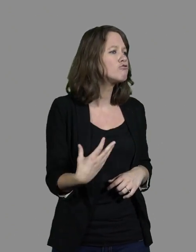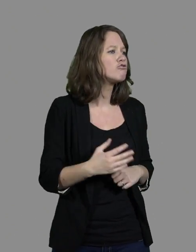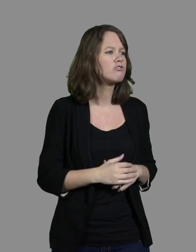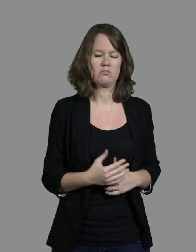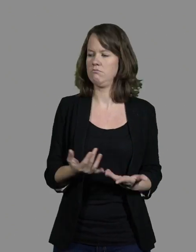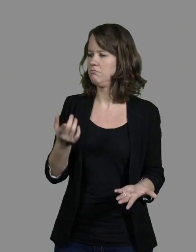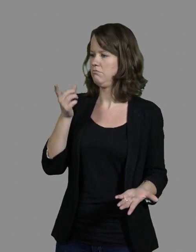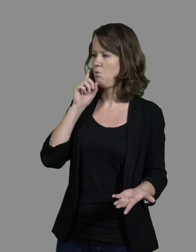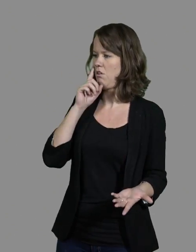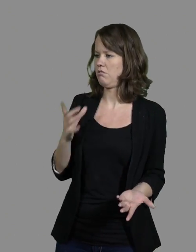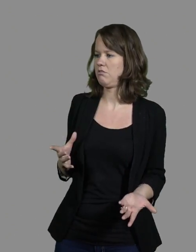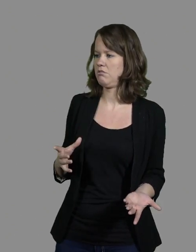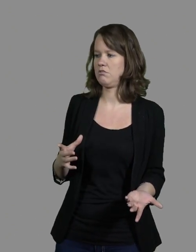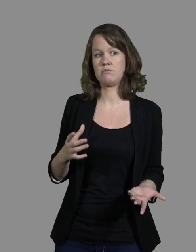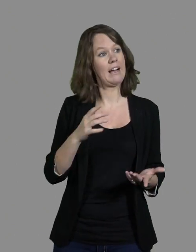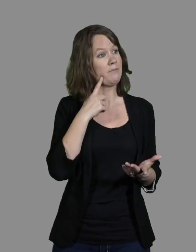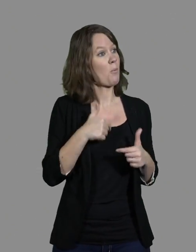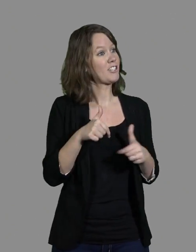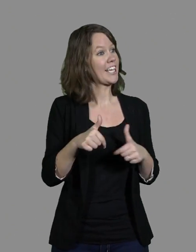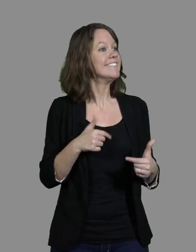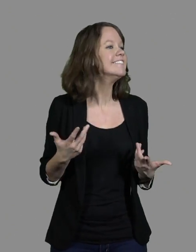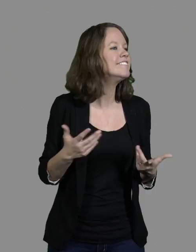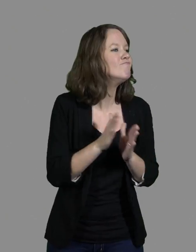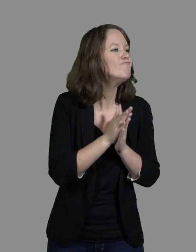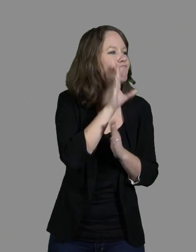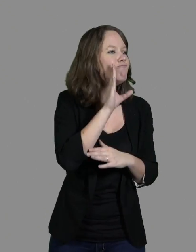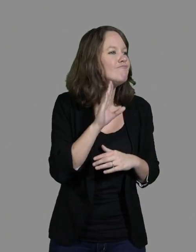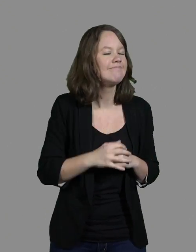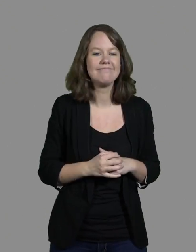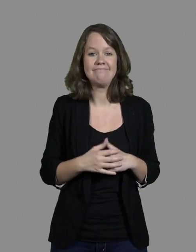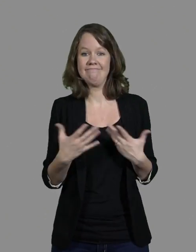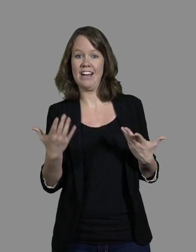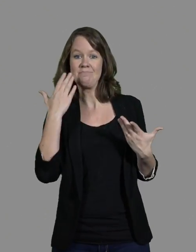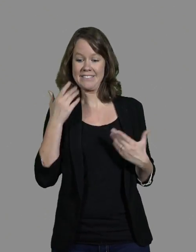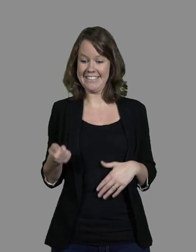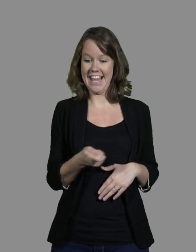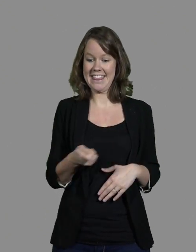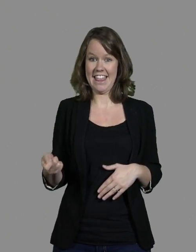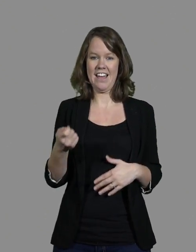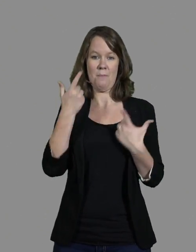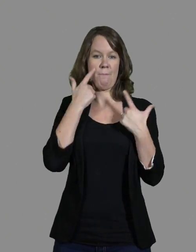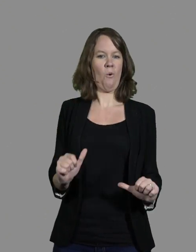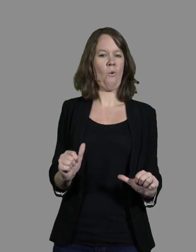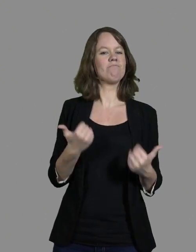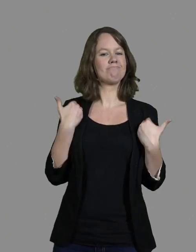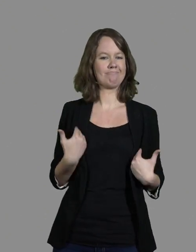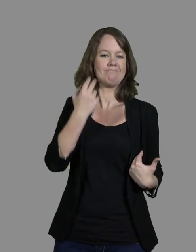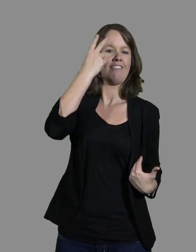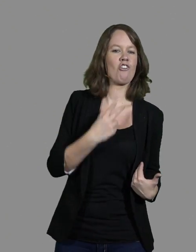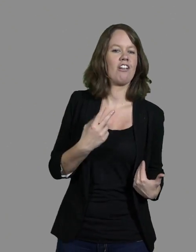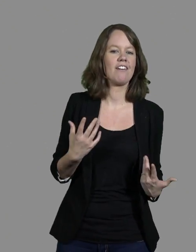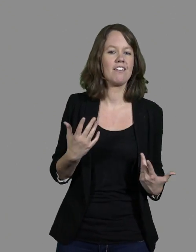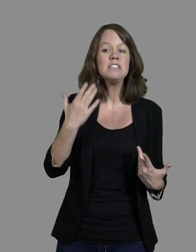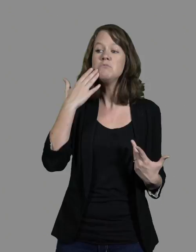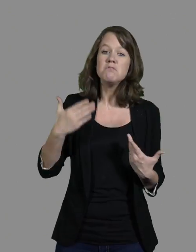faire ? » « Bah, pour marcher avec. » Parce qu'au moins, comme ça, les gens seront avertis. Et puis, si demain, ma vue, elle diminue